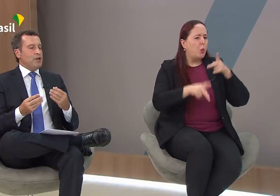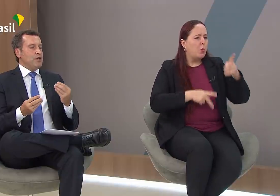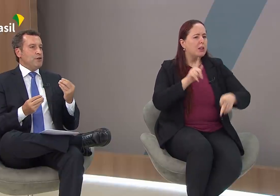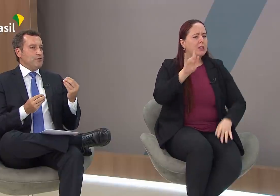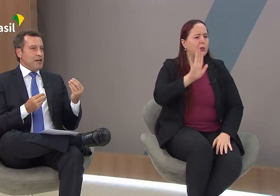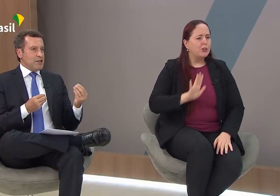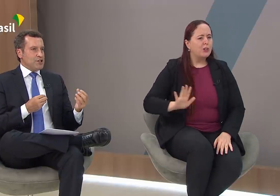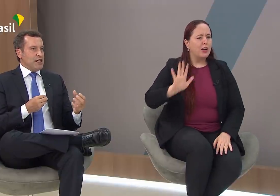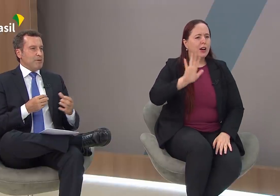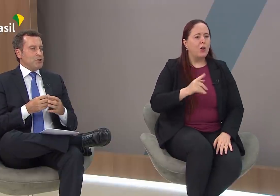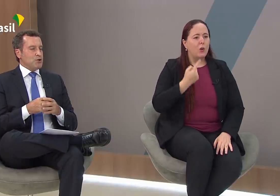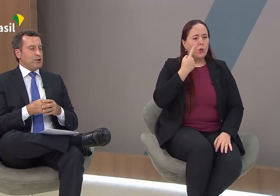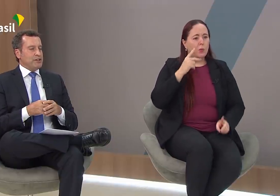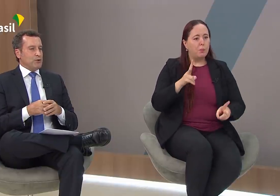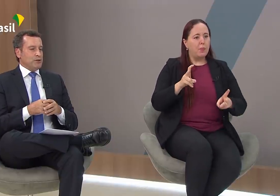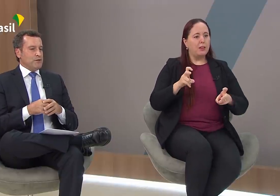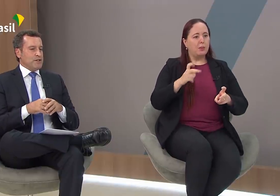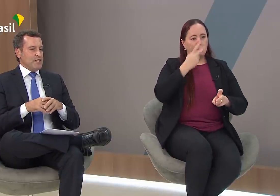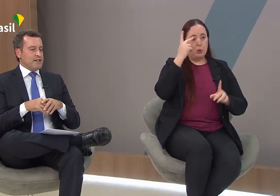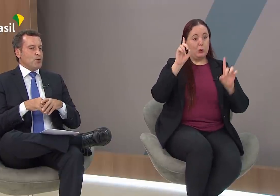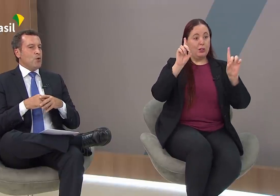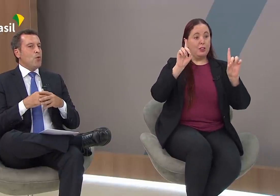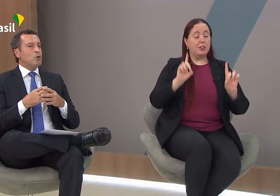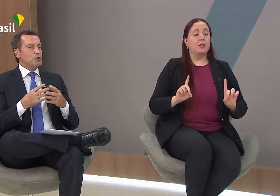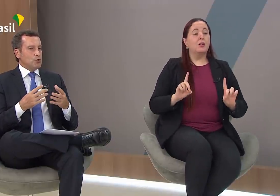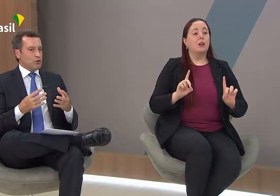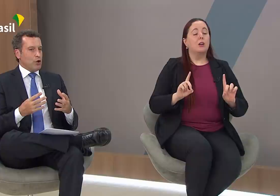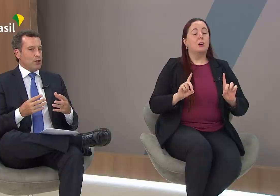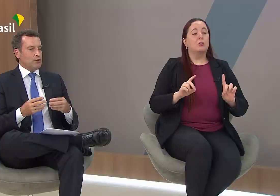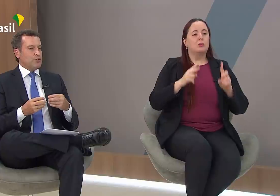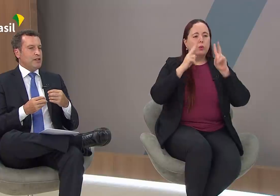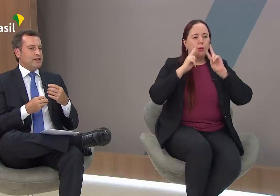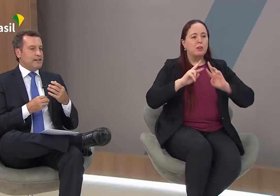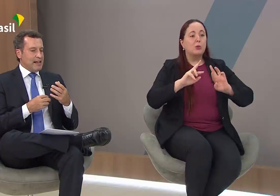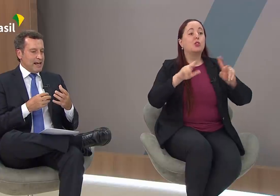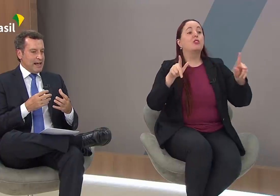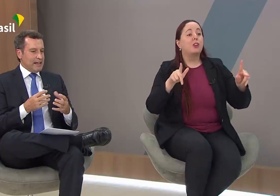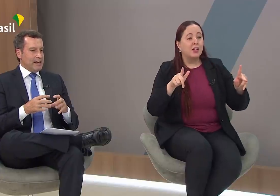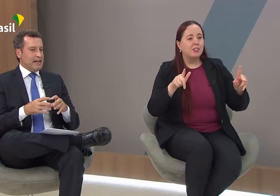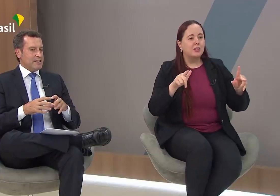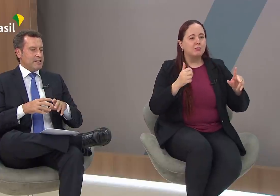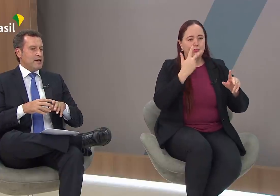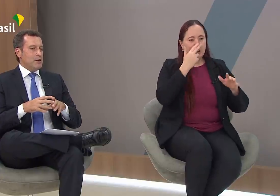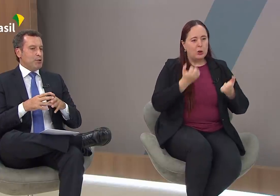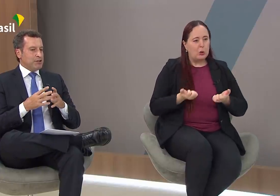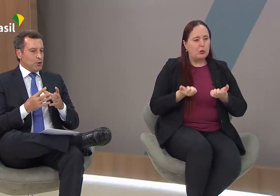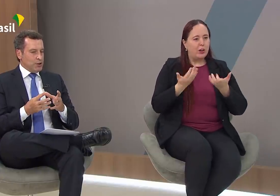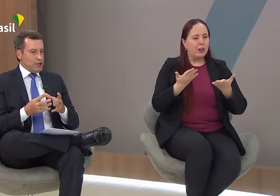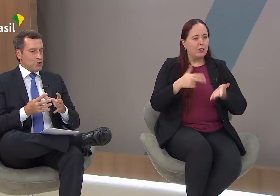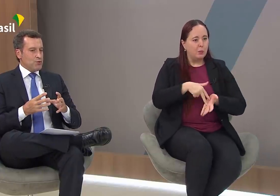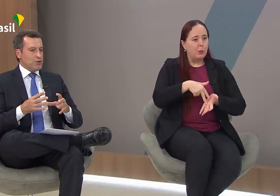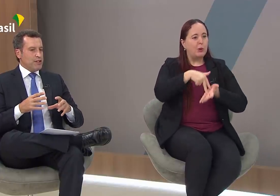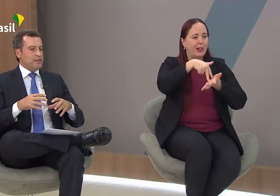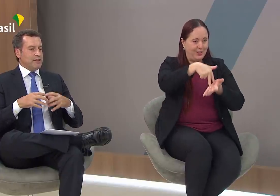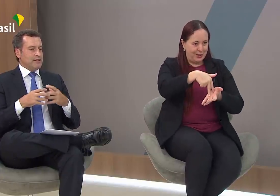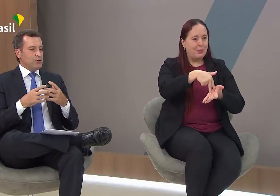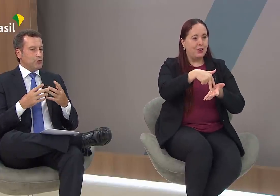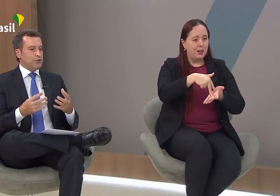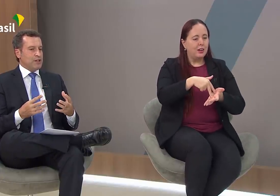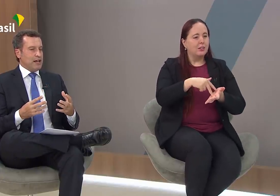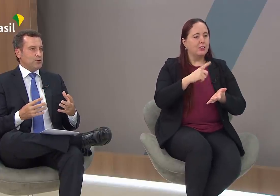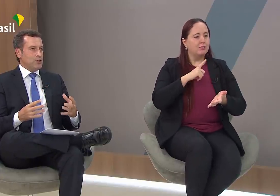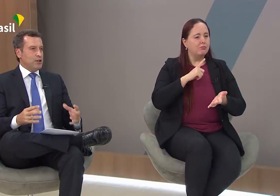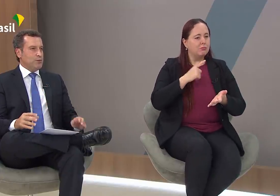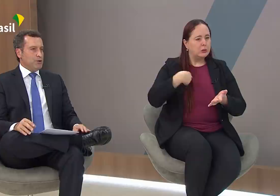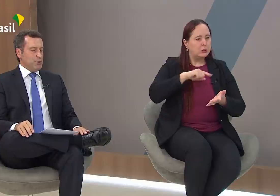em geral veja a pessoa com deficiência com outros olhos, dê a ela esse protagonismo que está